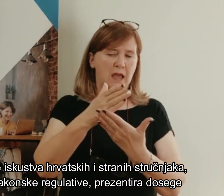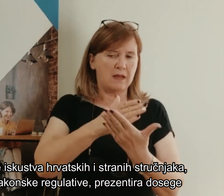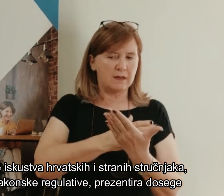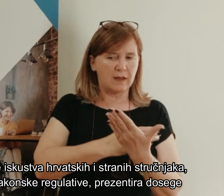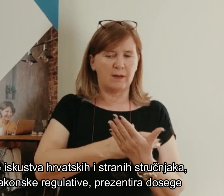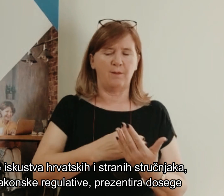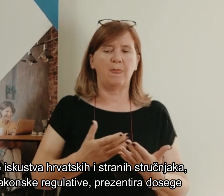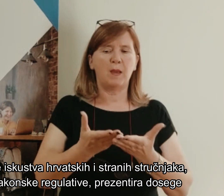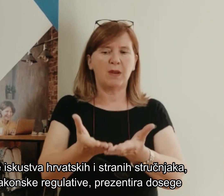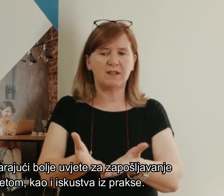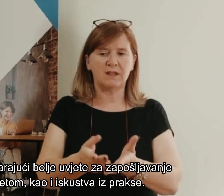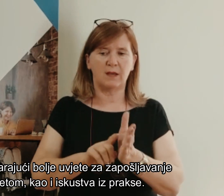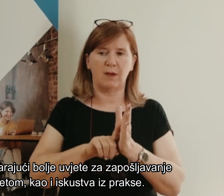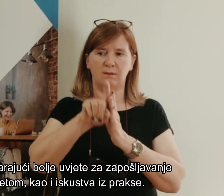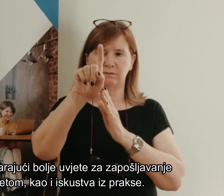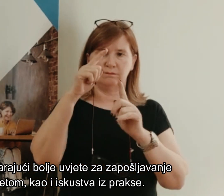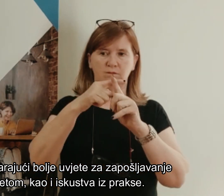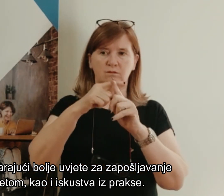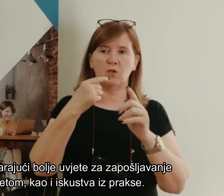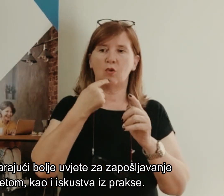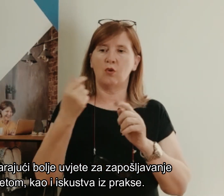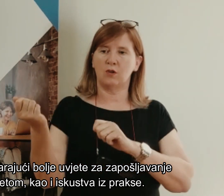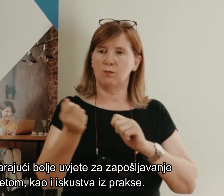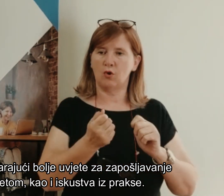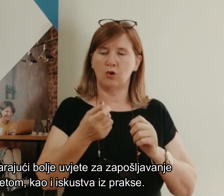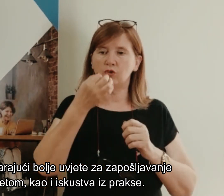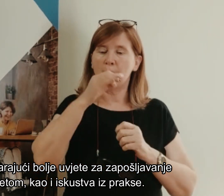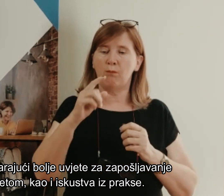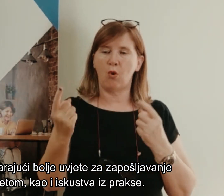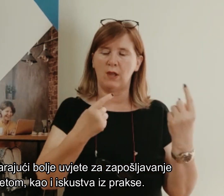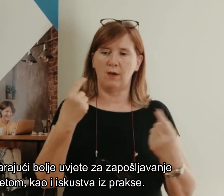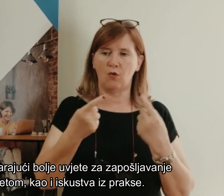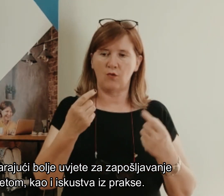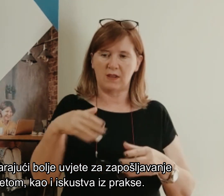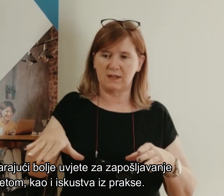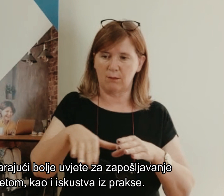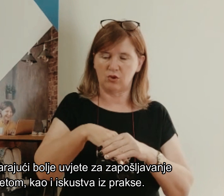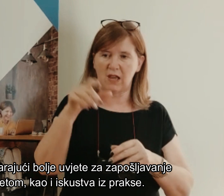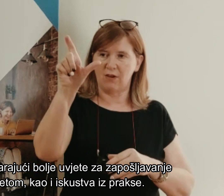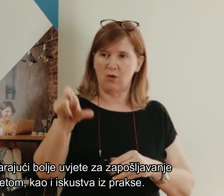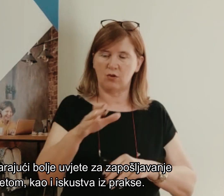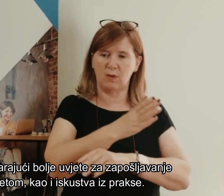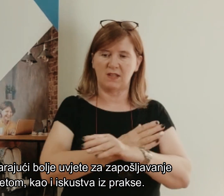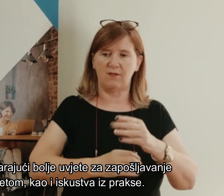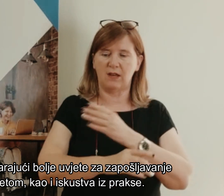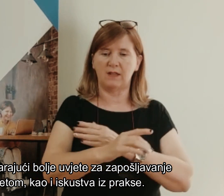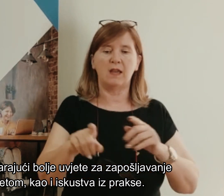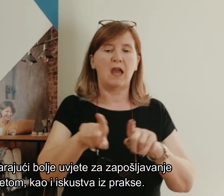prezentira dosege do kojih smo stigli stvarajući bolje uvijete za zapošljavanje osoba s invaliditetom, kao i iskustva iz